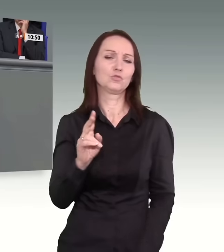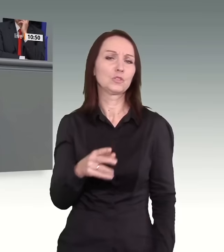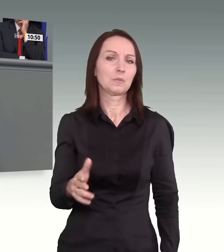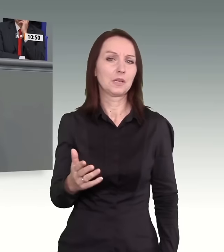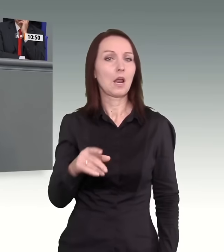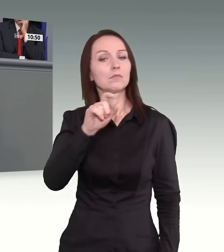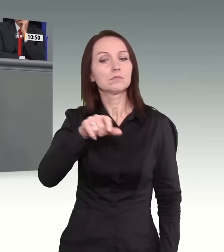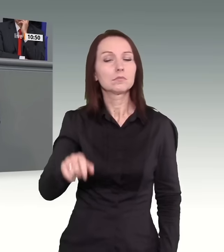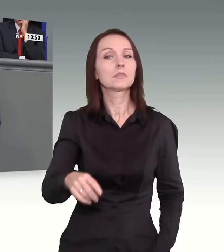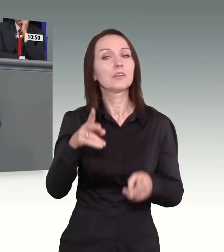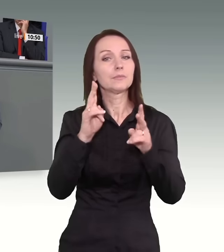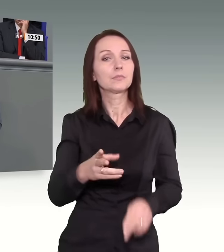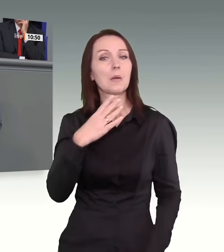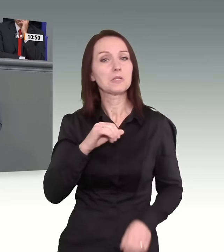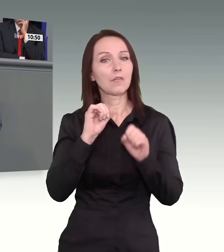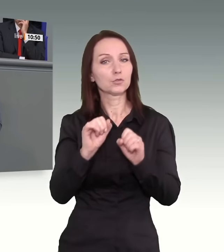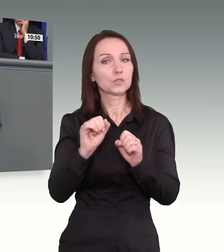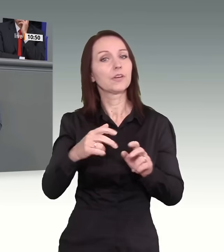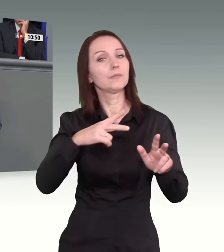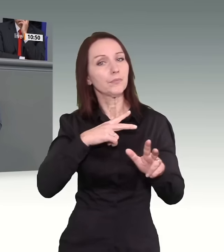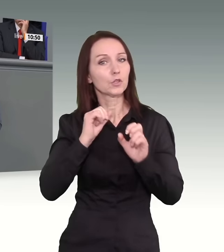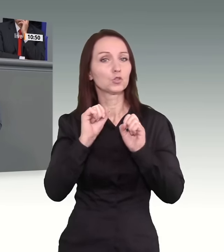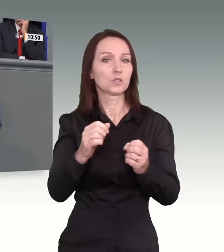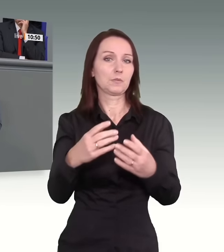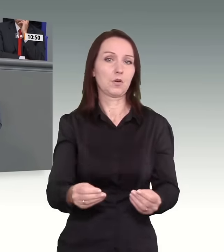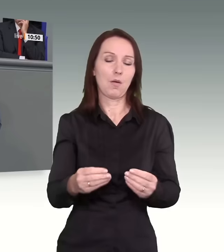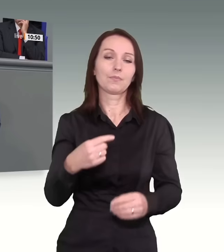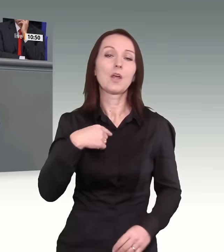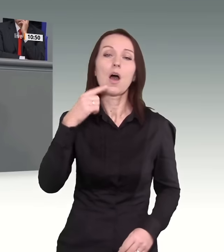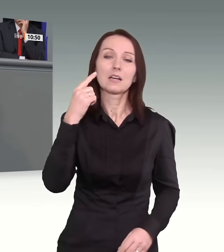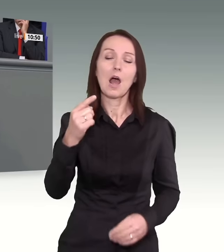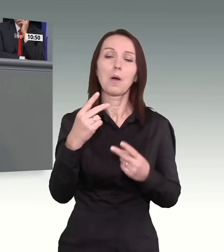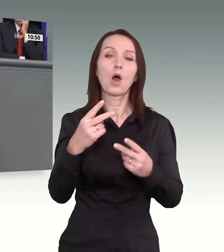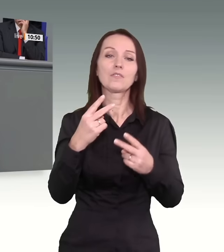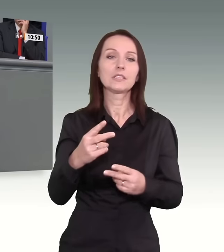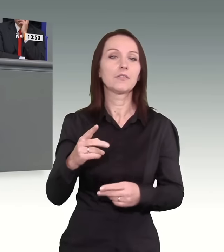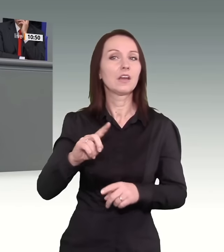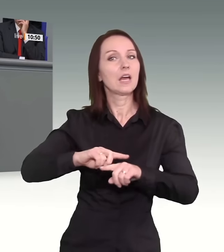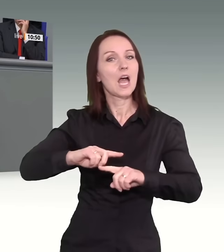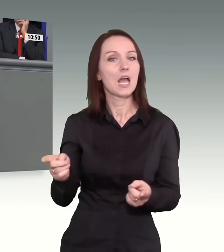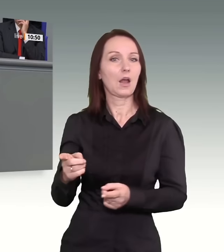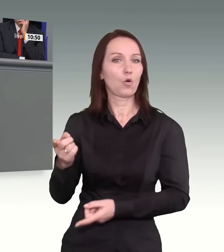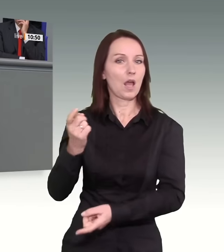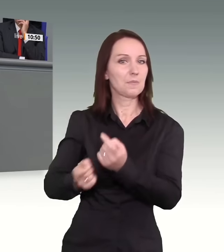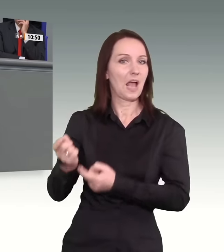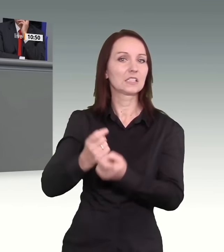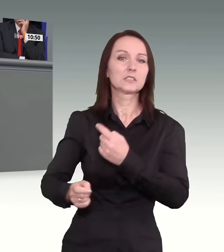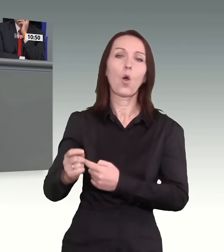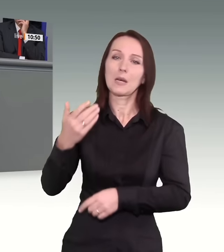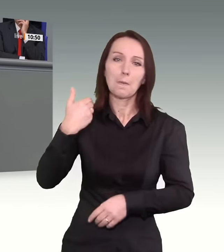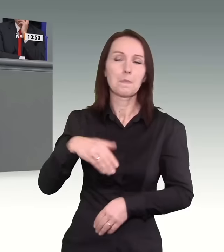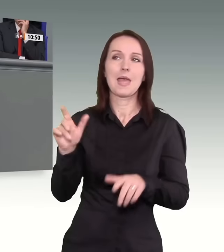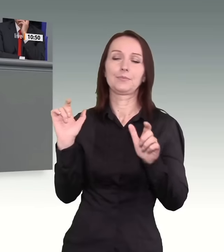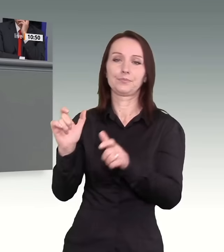bringen. Und es ist, glaube ich, wichtig, mehr gegen irreguläre Migration zu machen, weil wir doch merken, dass die Akzeptanz für die